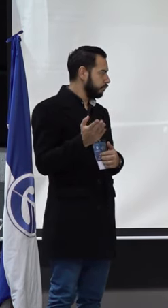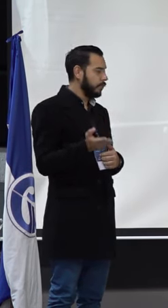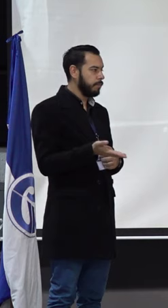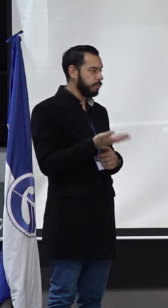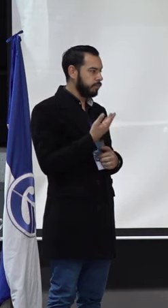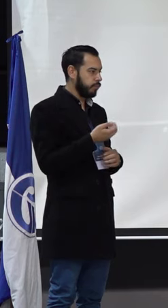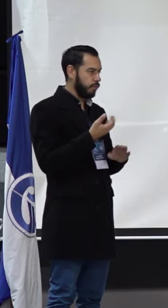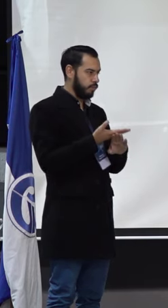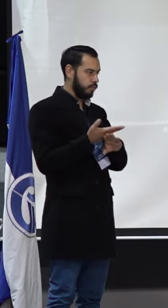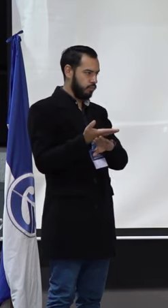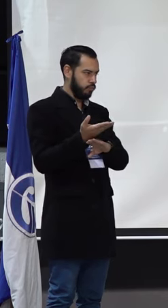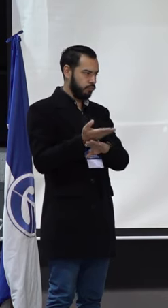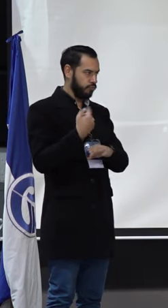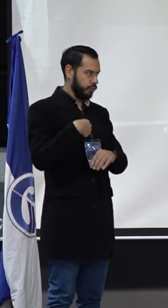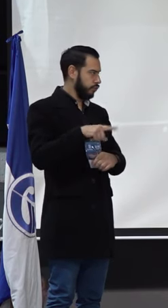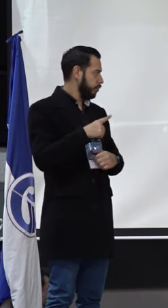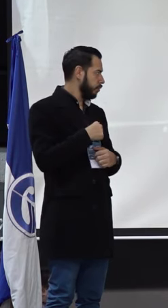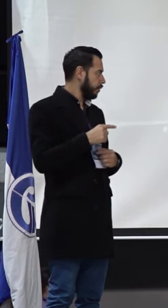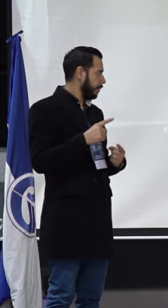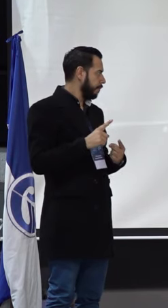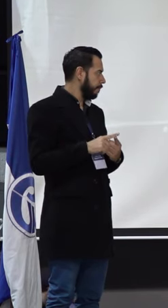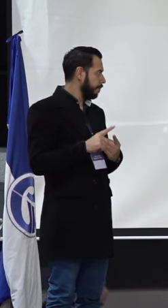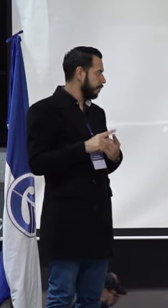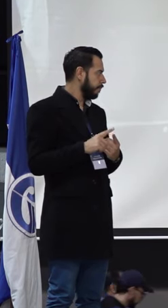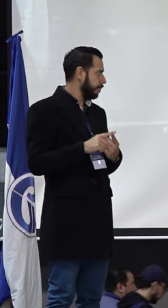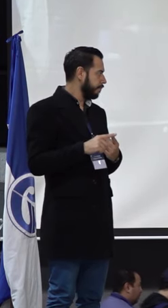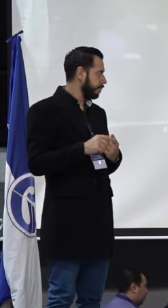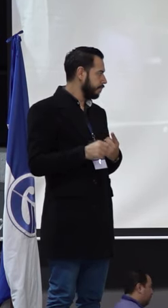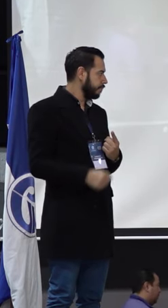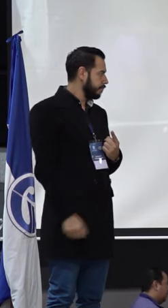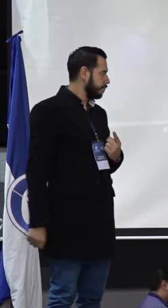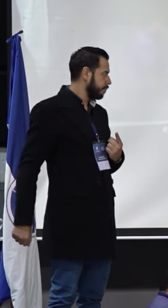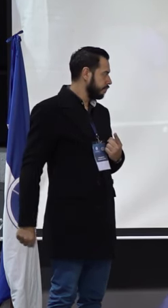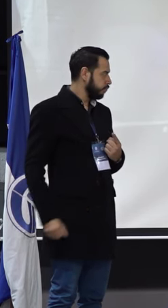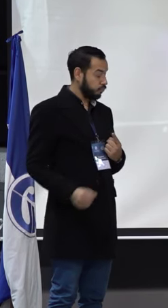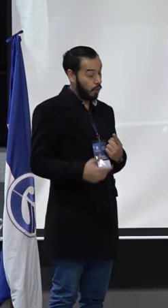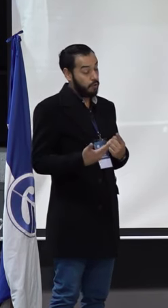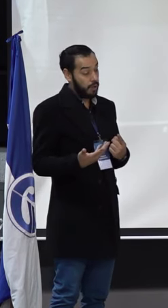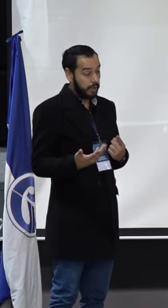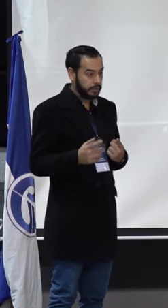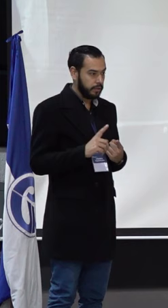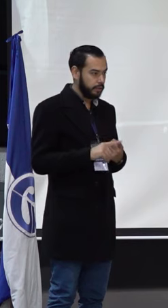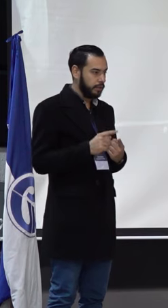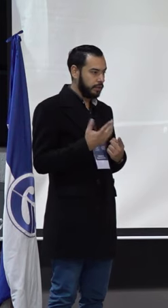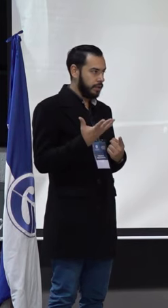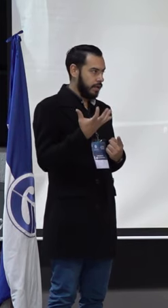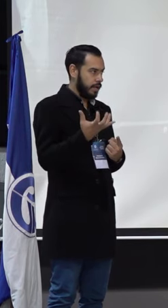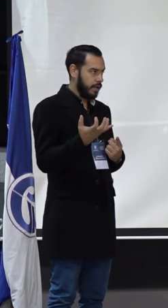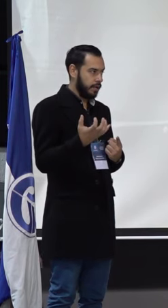propuestas que tenemos. La primera, pues, queremos